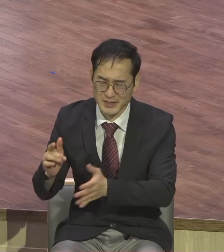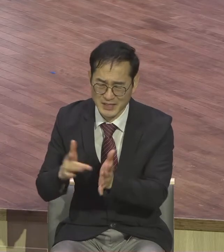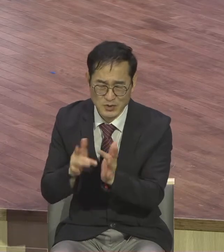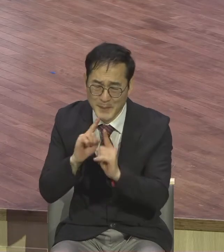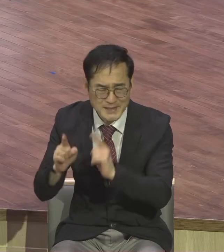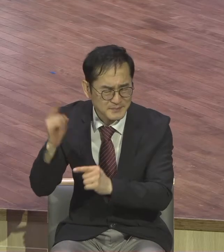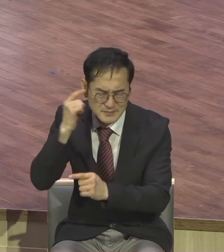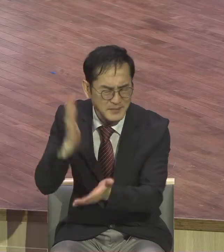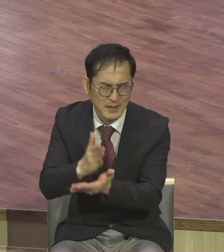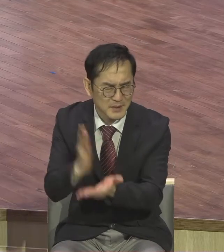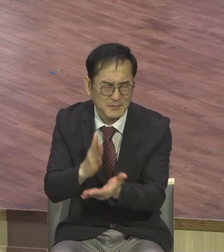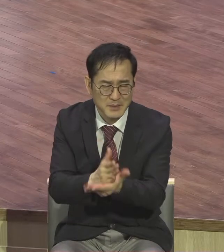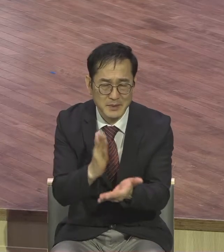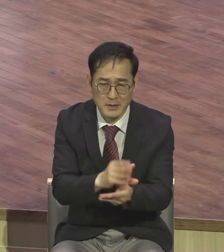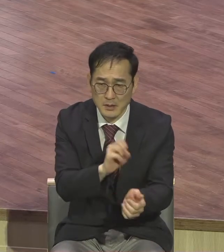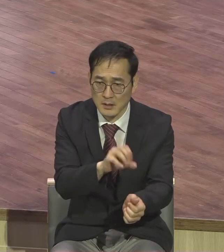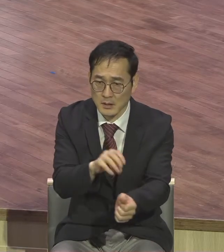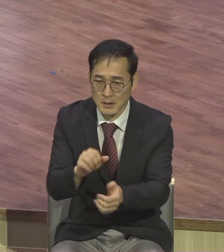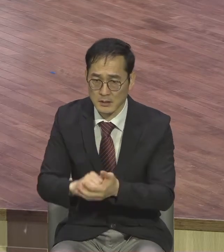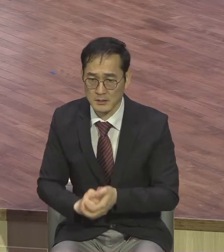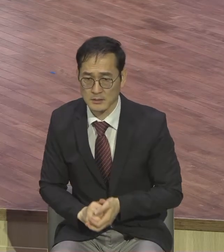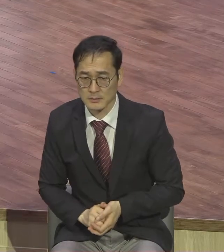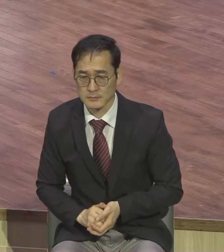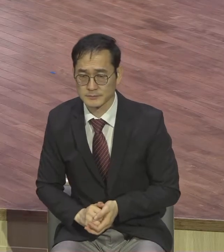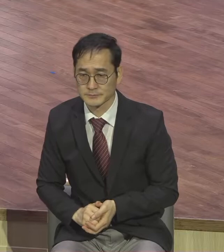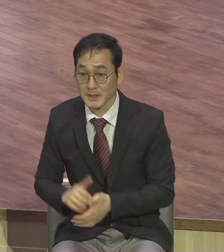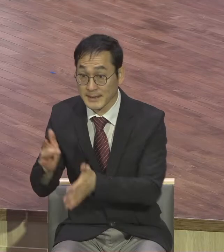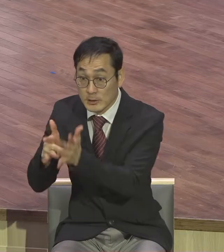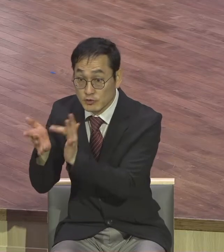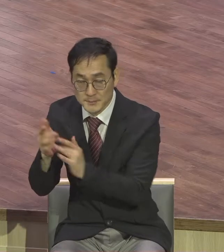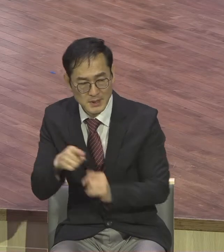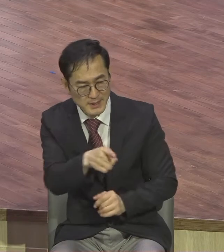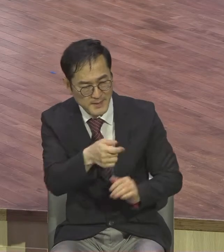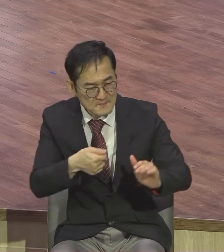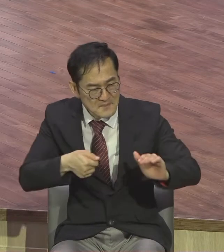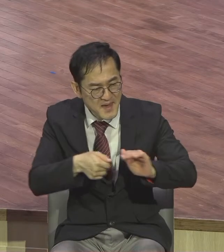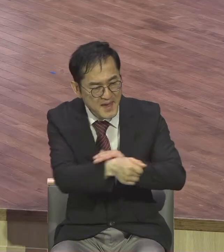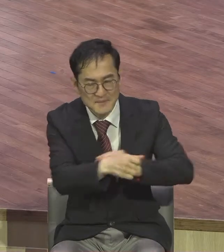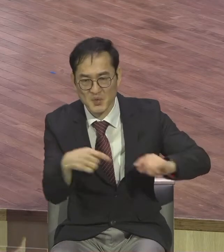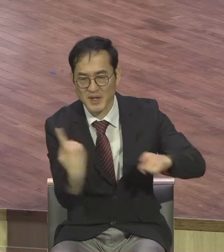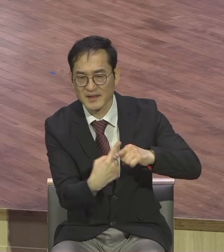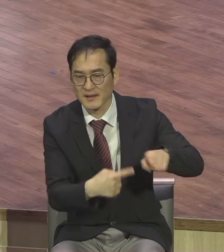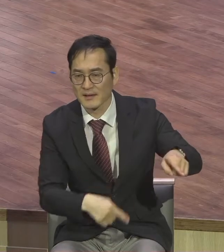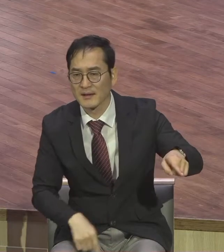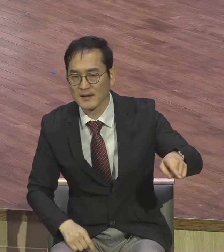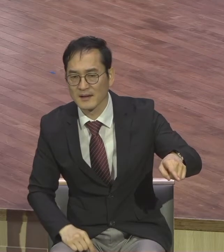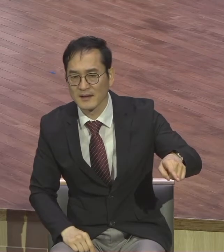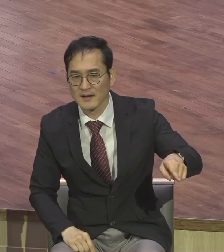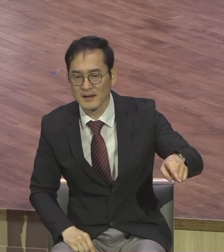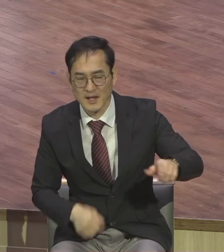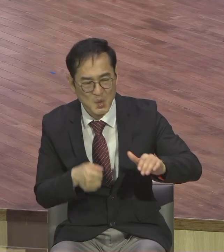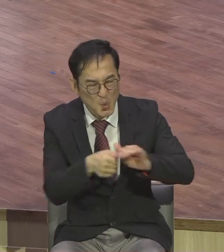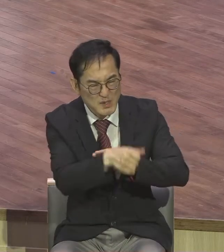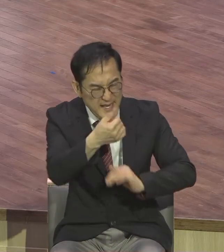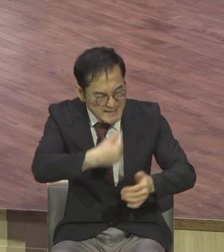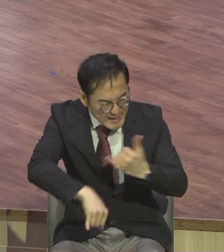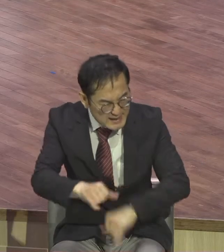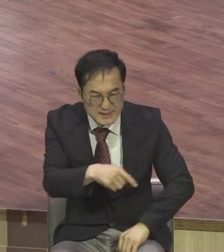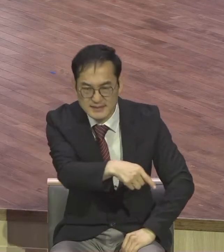3.3절에 이렇게 말씀하셨죠 뱀들아 독사의 새끼들아 저는 목사라도 이런 욕 해본 적 없습니다